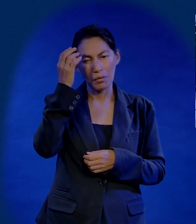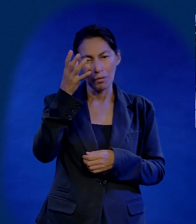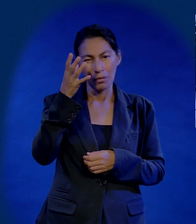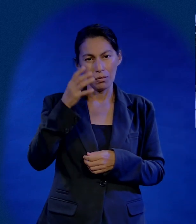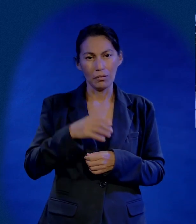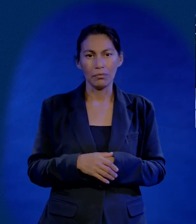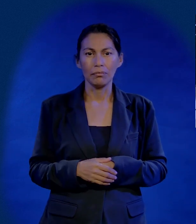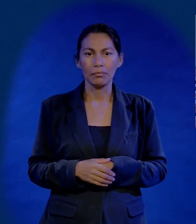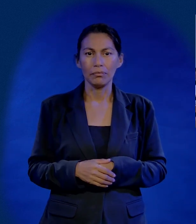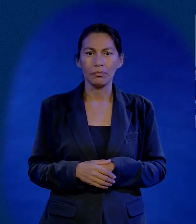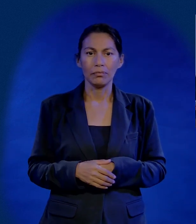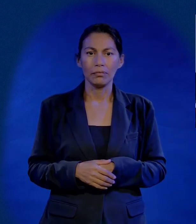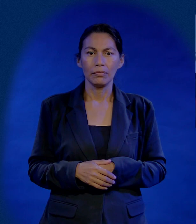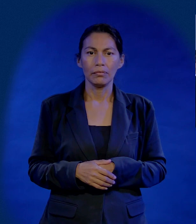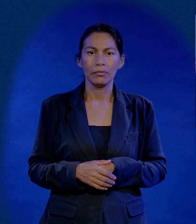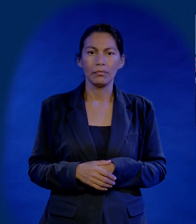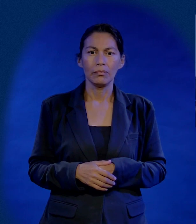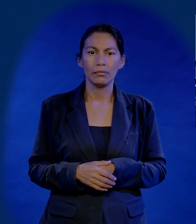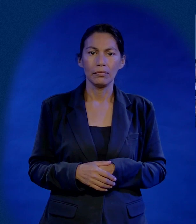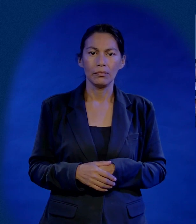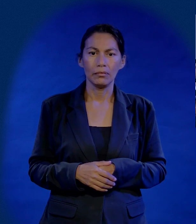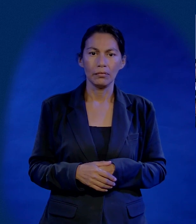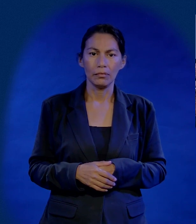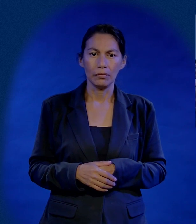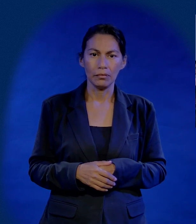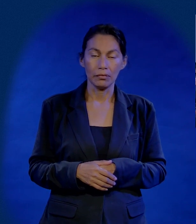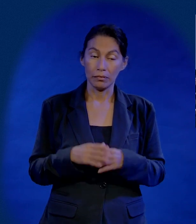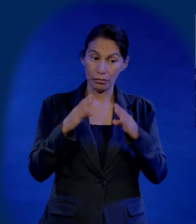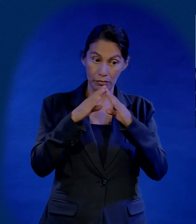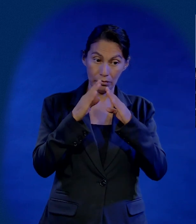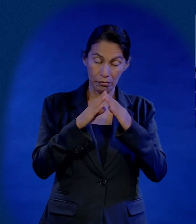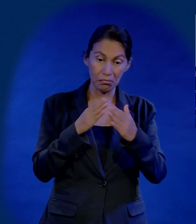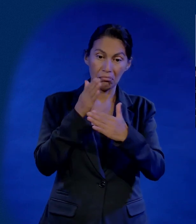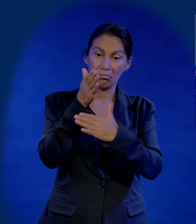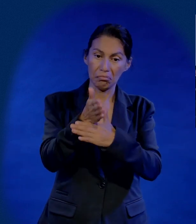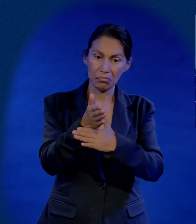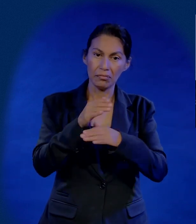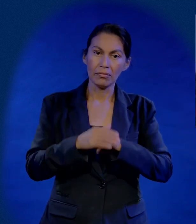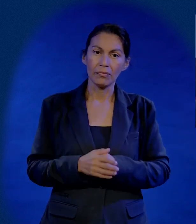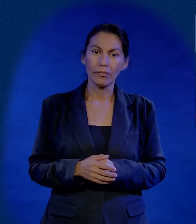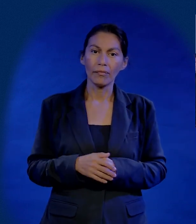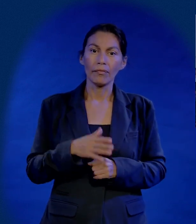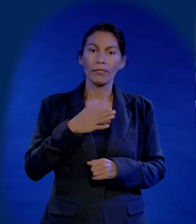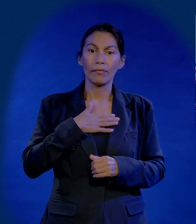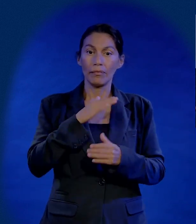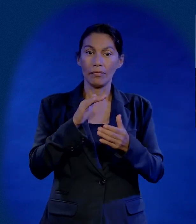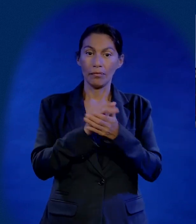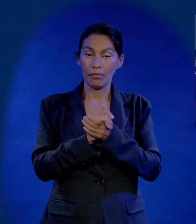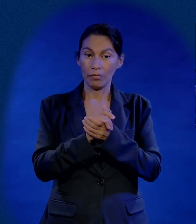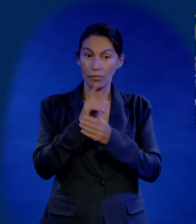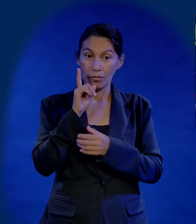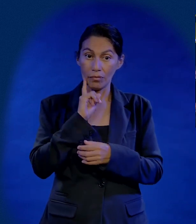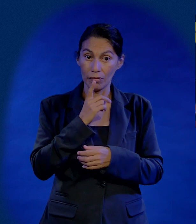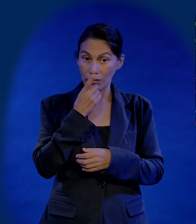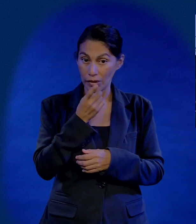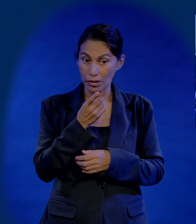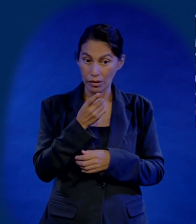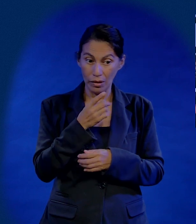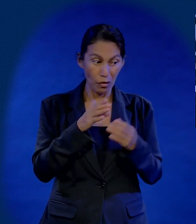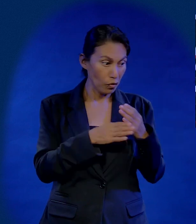Cuando llegamos a la casa, a mí se me había olvidado esa escena, mis hermanos, se me había olvidado. Llegamos a la casa, entramos y